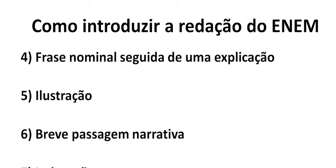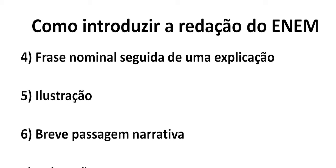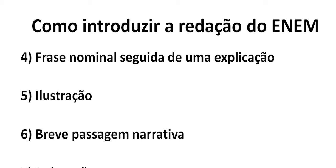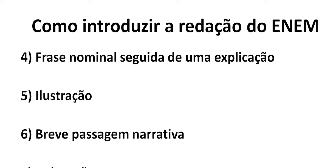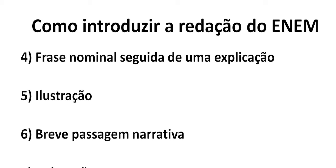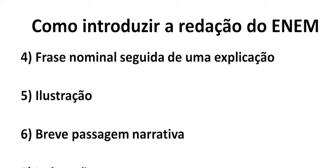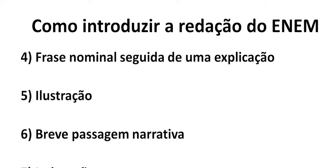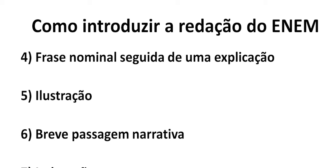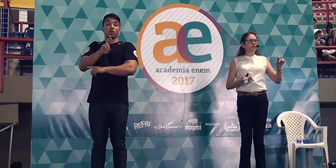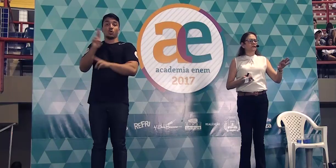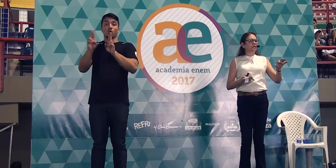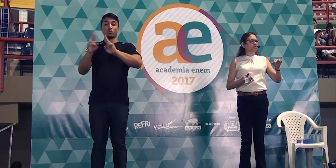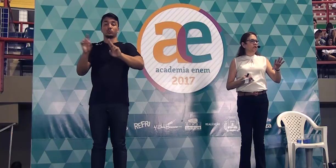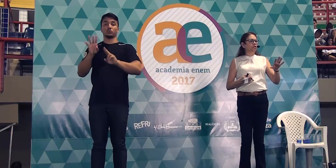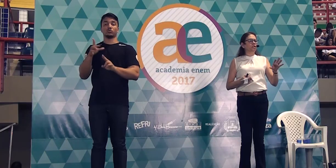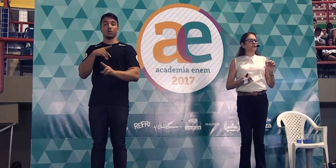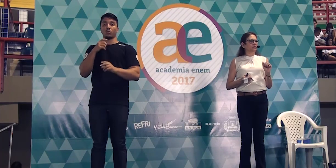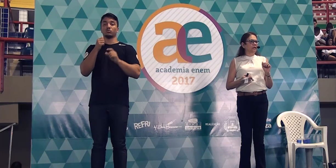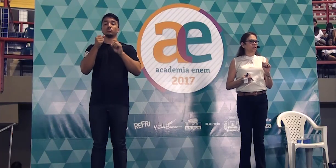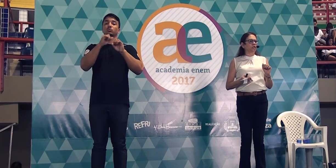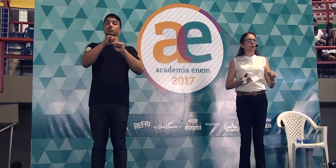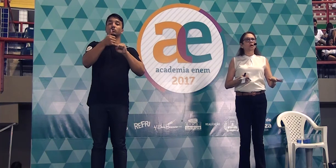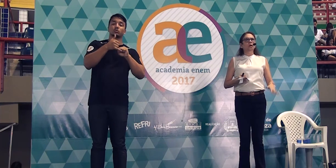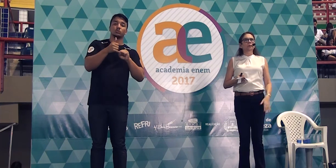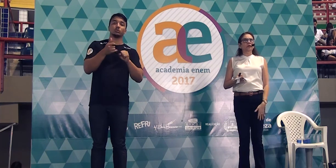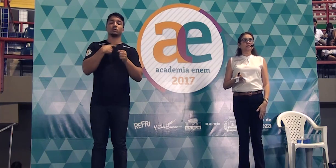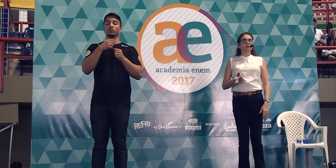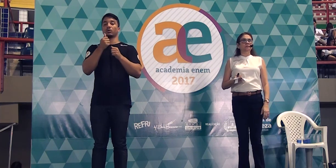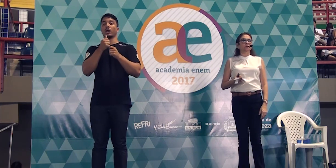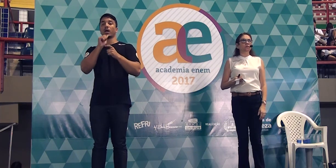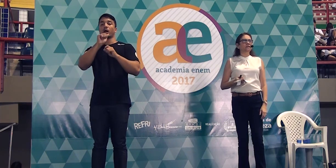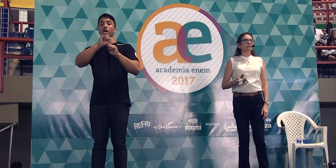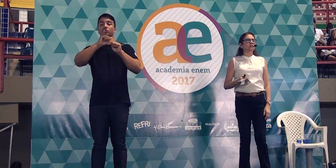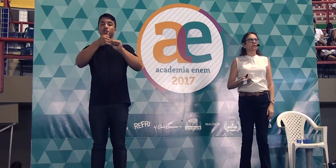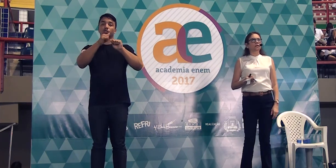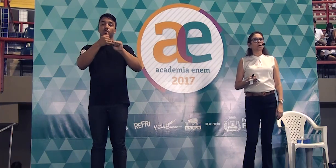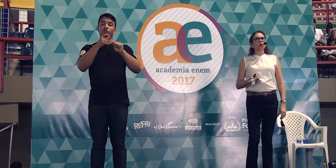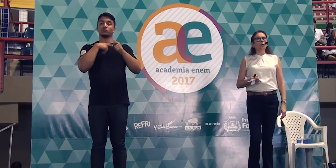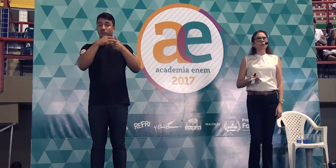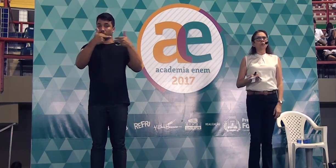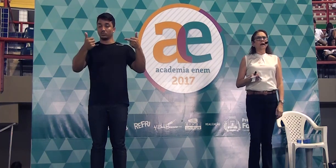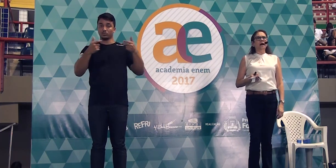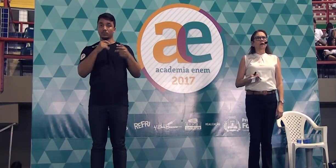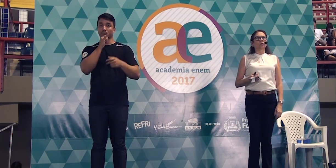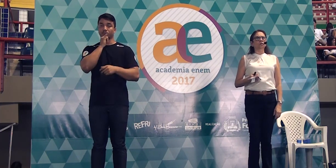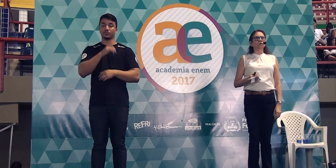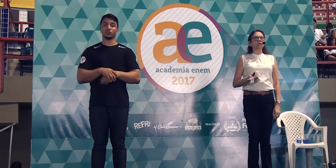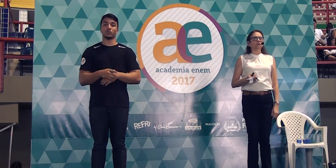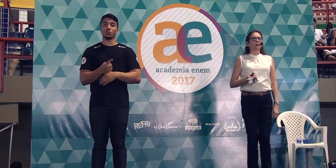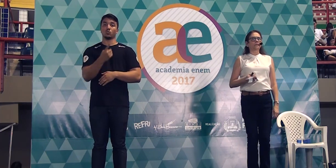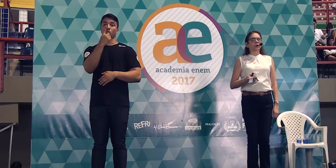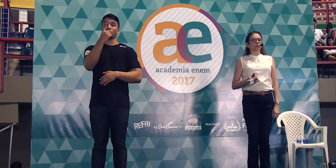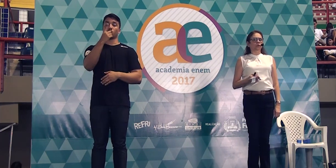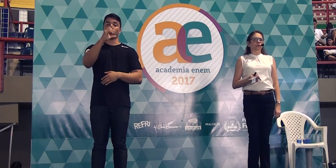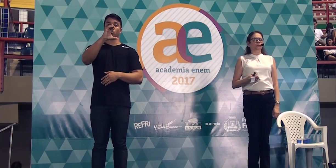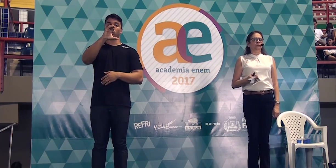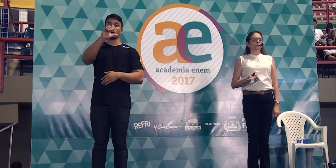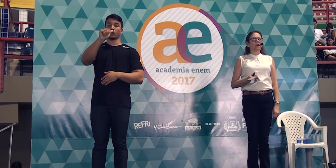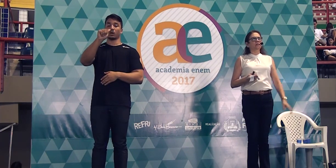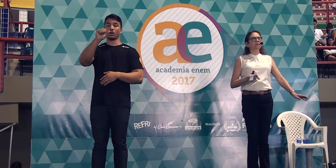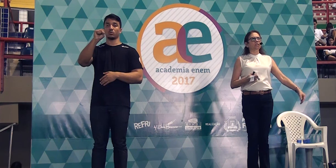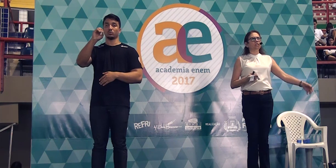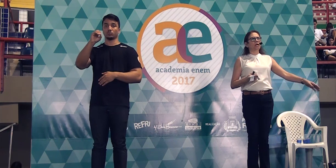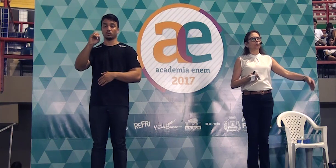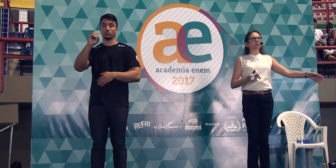só tem nomes, substantivos, adjetivos, artigos. Por exemplo, se eu dissesse assim um caos, ponto,